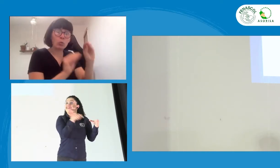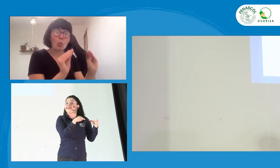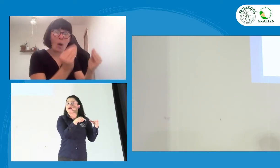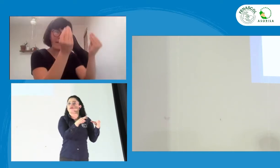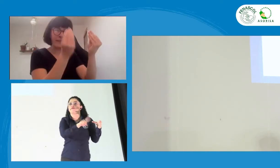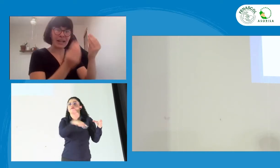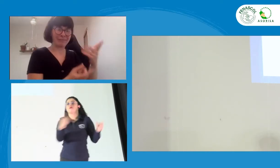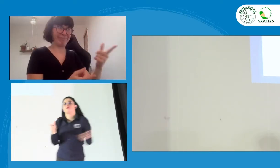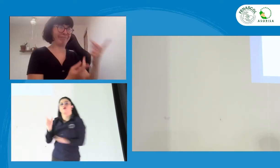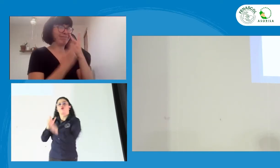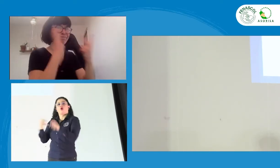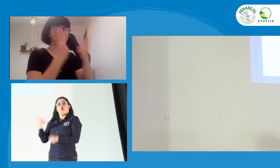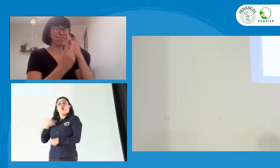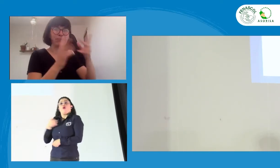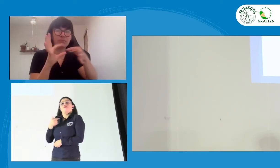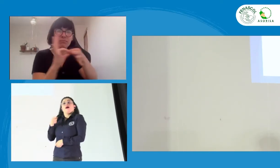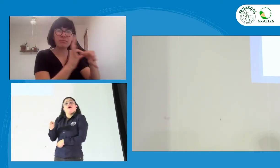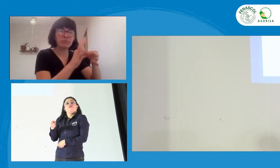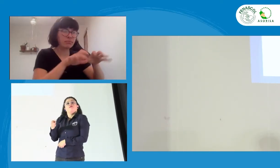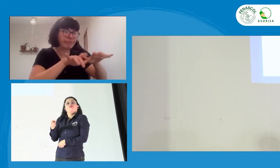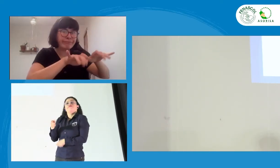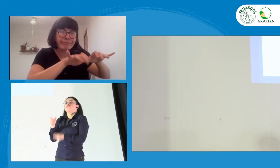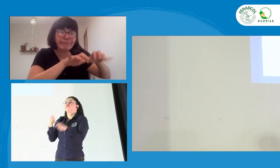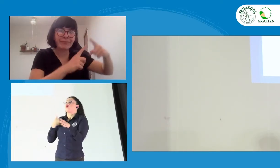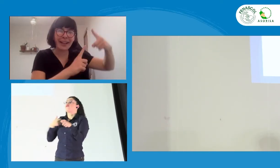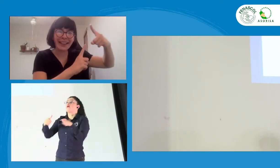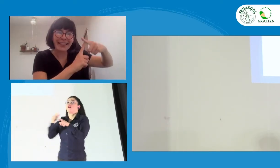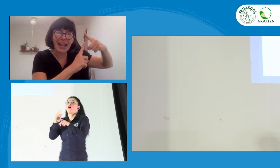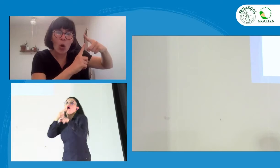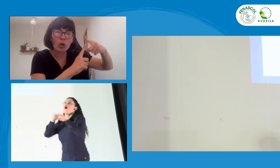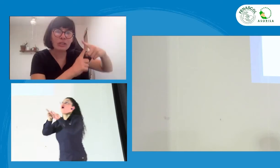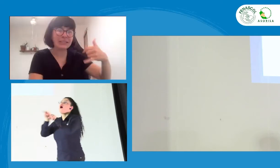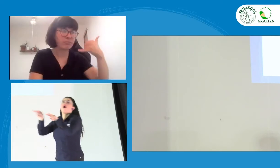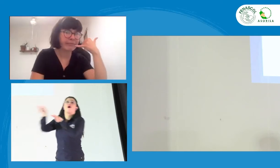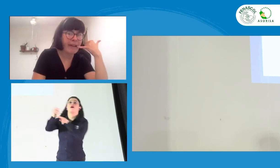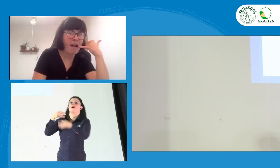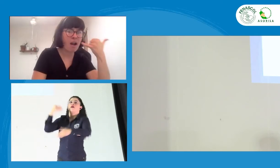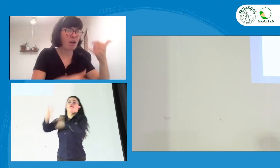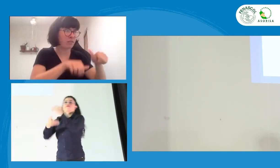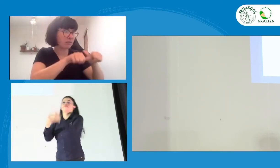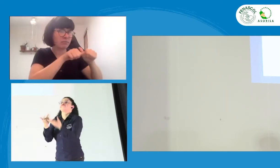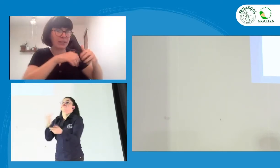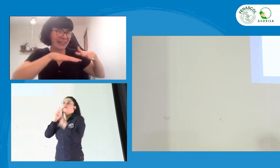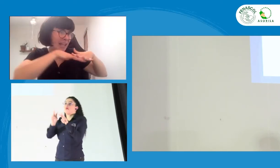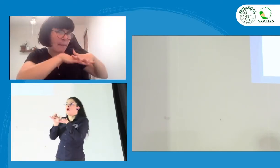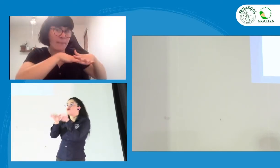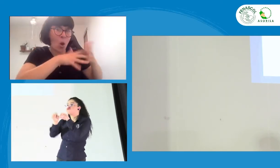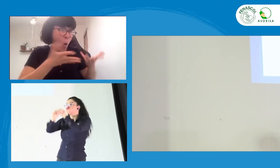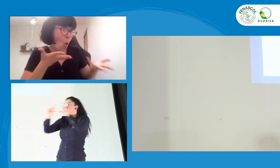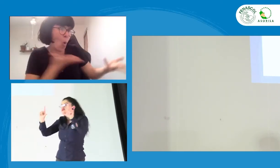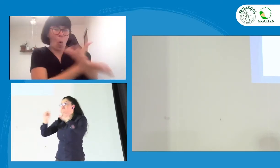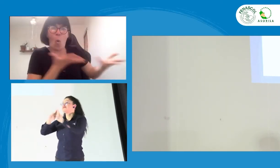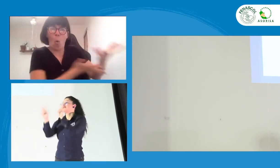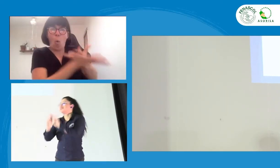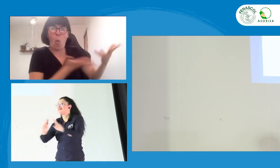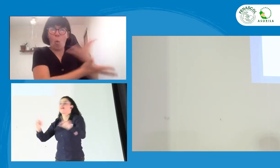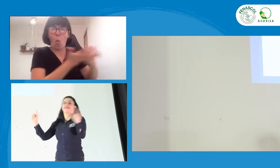no la tienen los jóvenes. Y los jóvenes, pues, obviamente, al estar tal vez en las redes sociales,